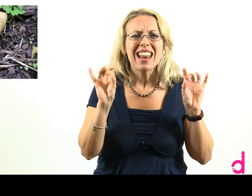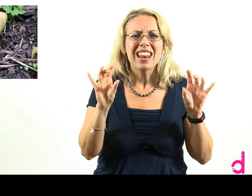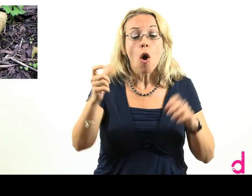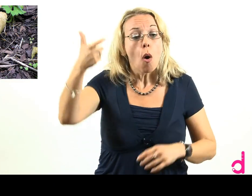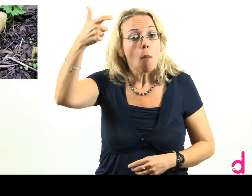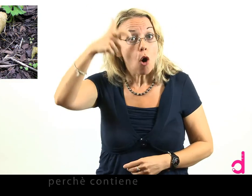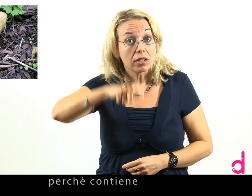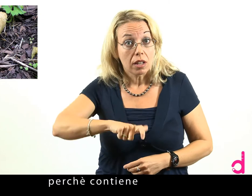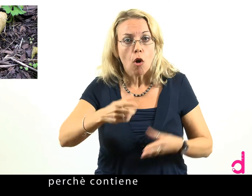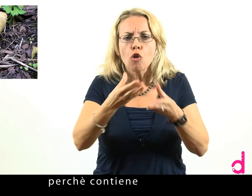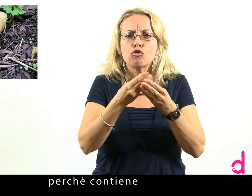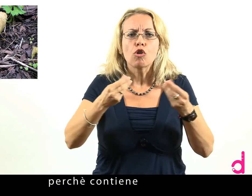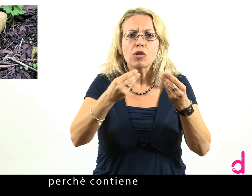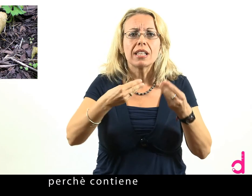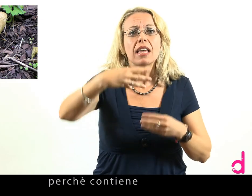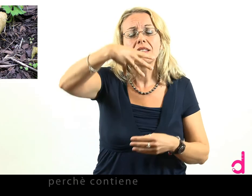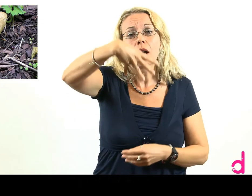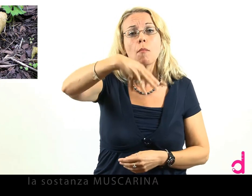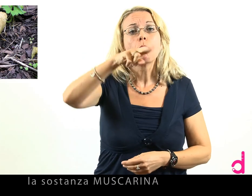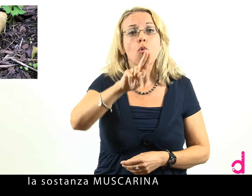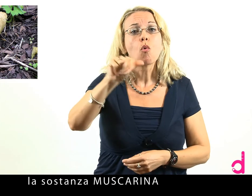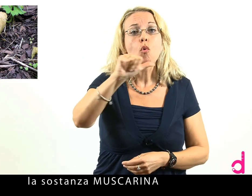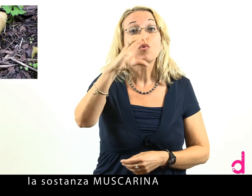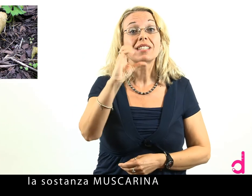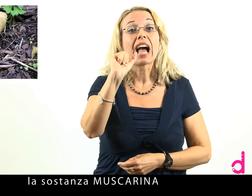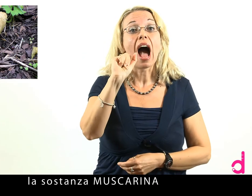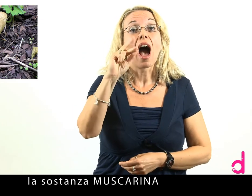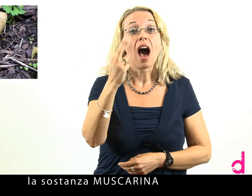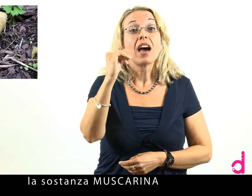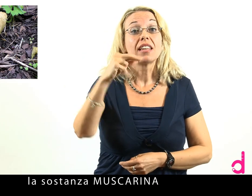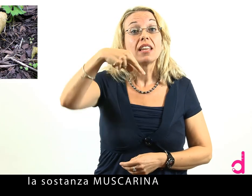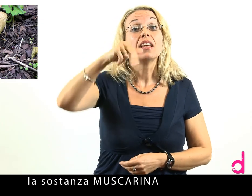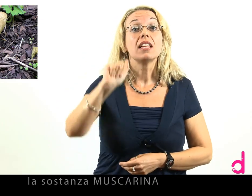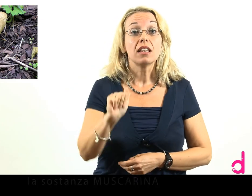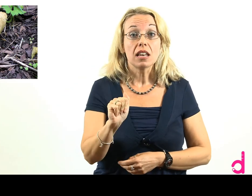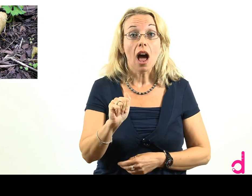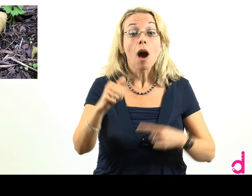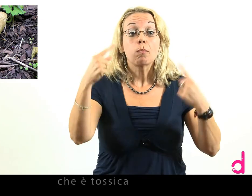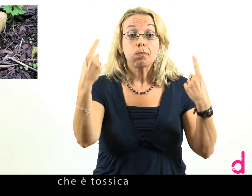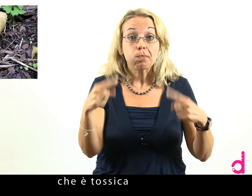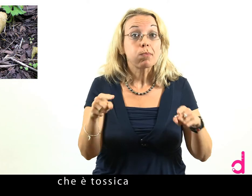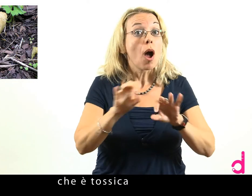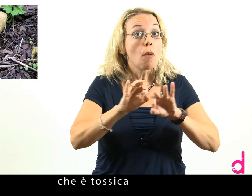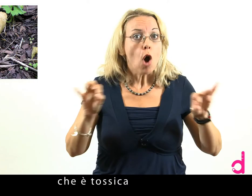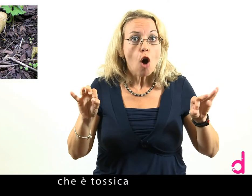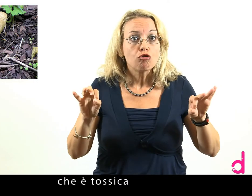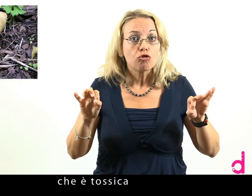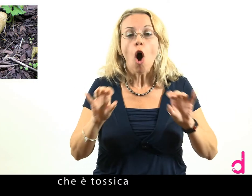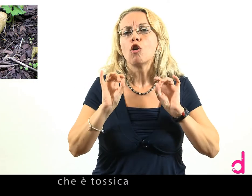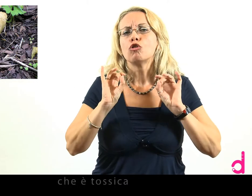perché contiene la sostanza muscarina che è tossica e